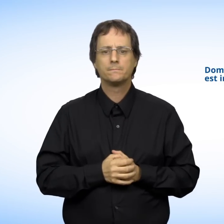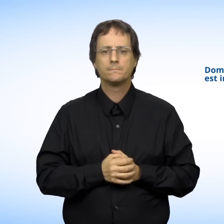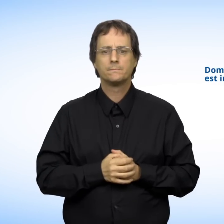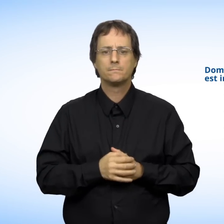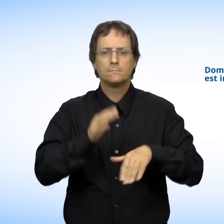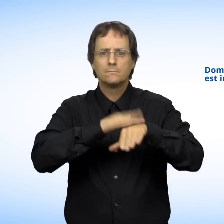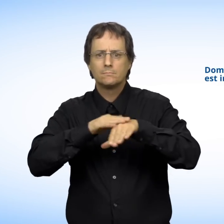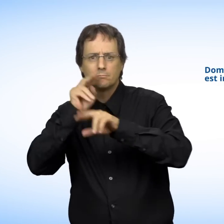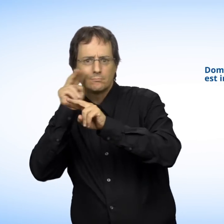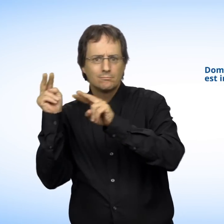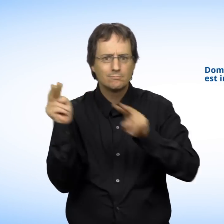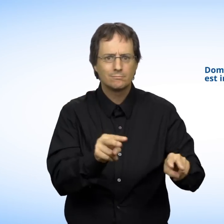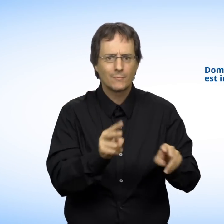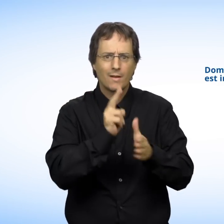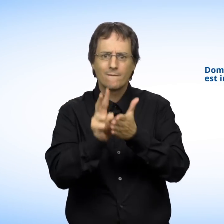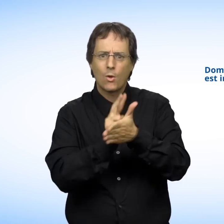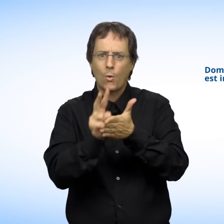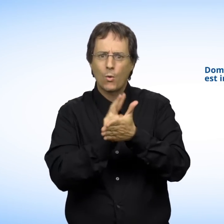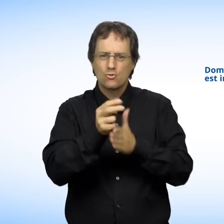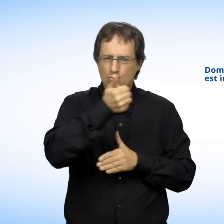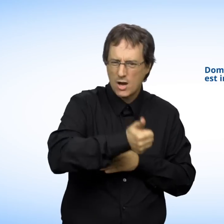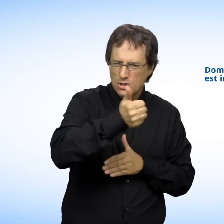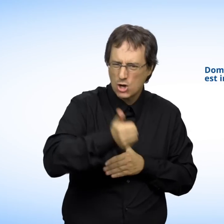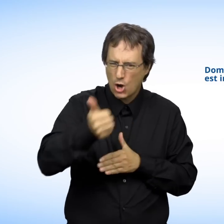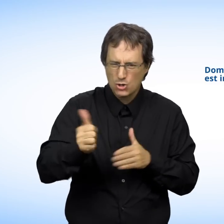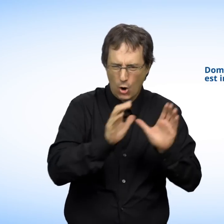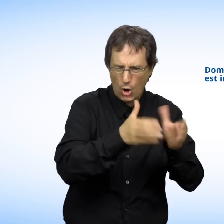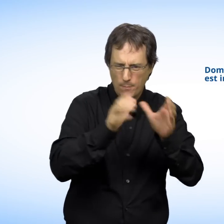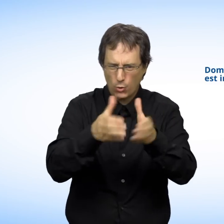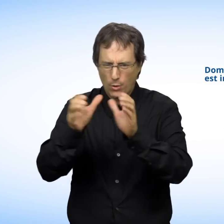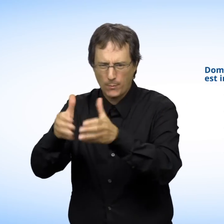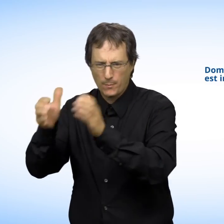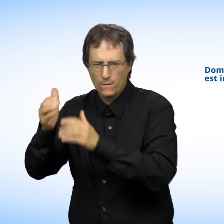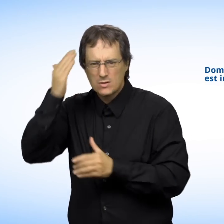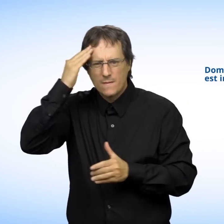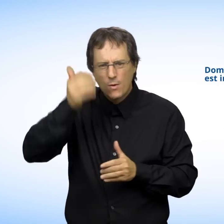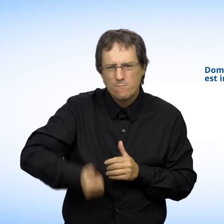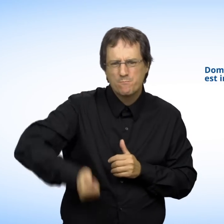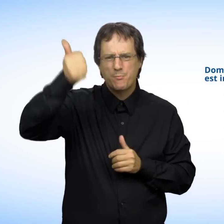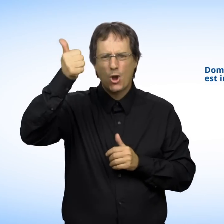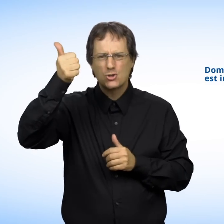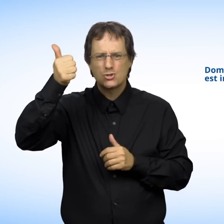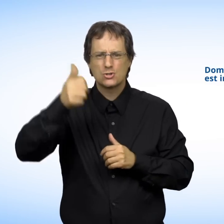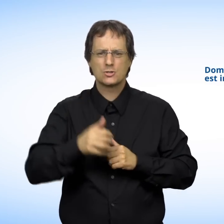Si vous pensez être victime de discrimination ou pour obtenir plus d'informations sur la discrimination,